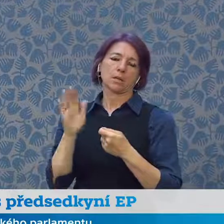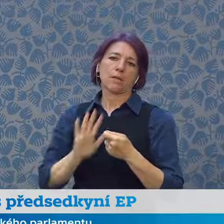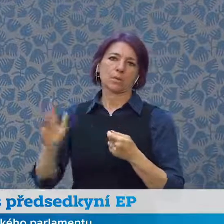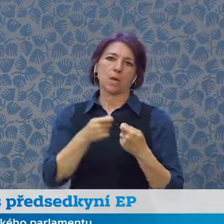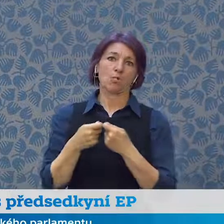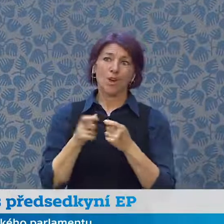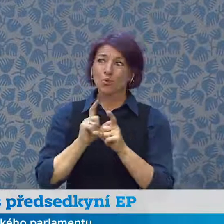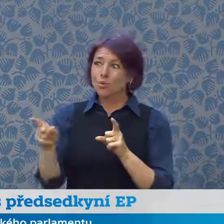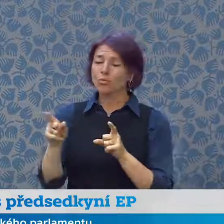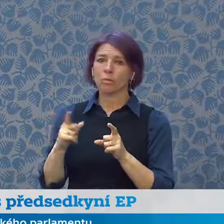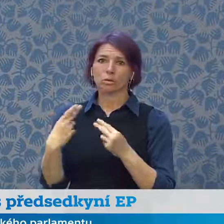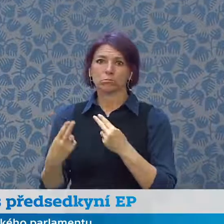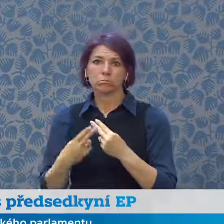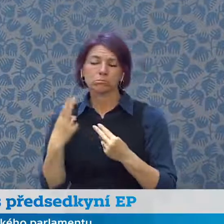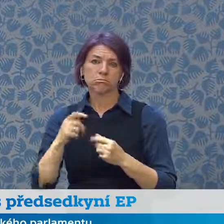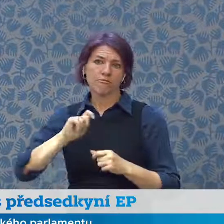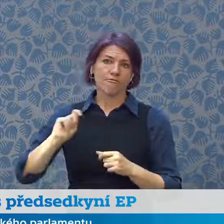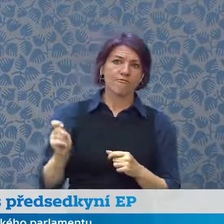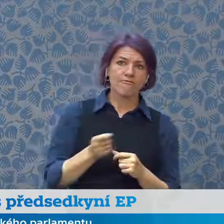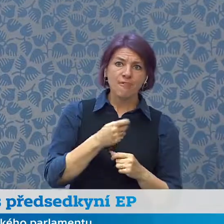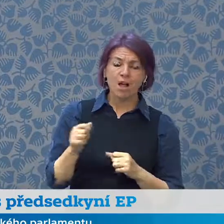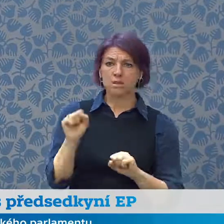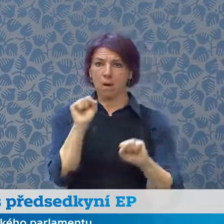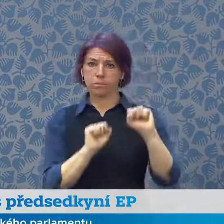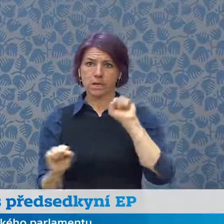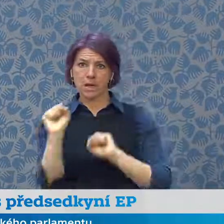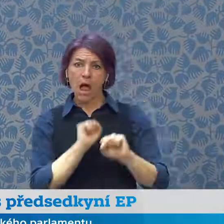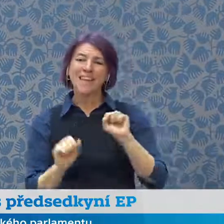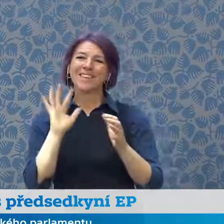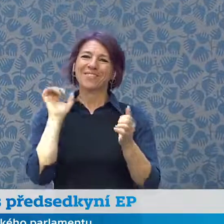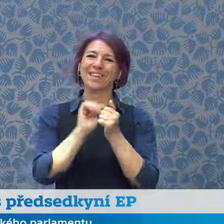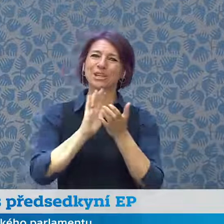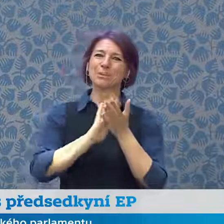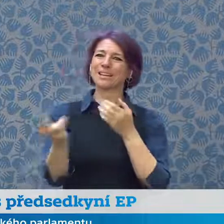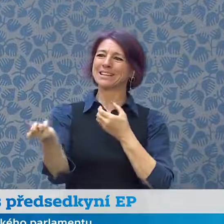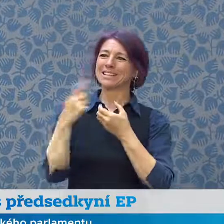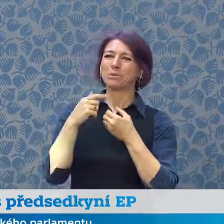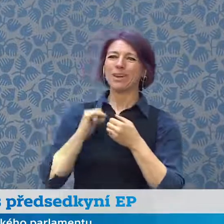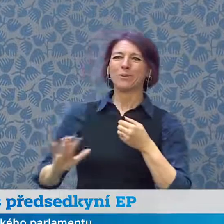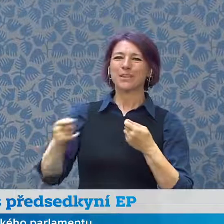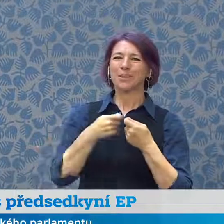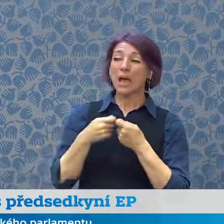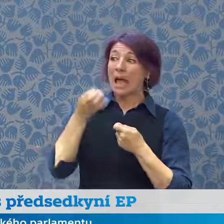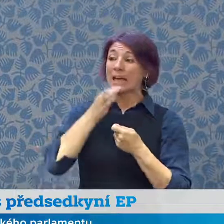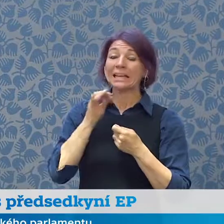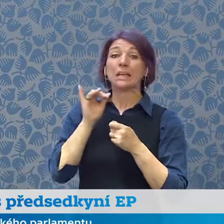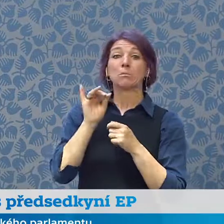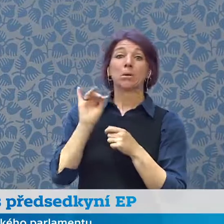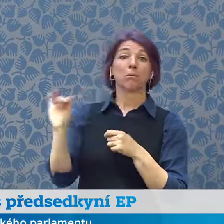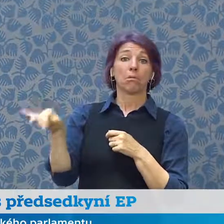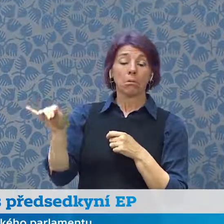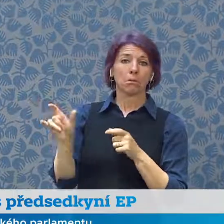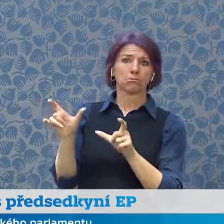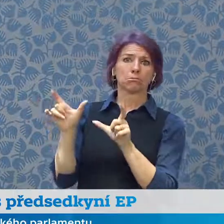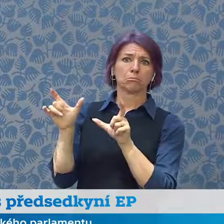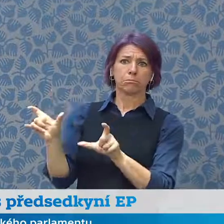proti této brutální agresii, kdybychom jim neumožnili vyrat se tou cestou sdílení, společnou hodnotu